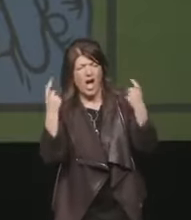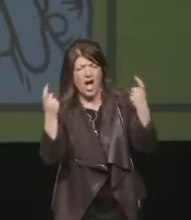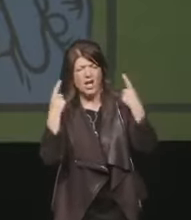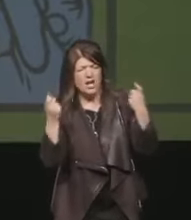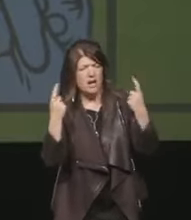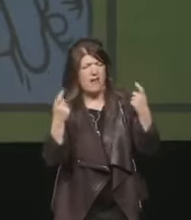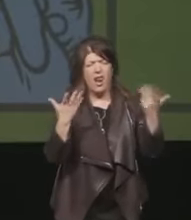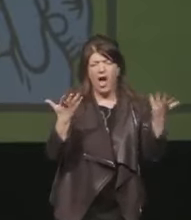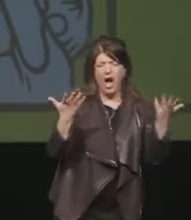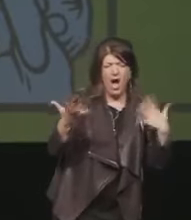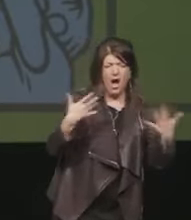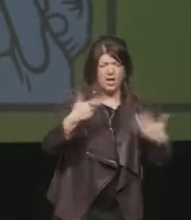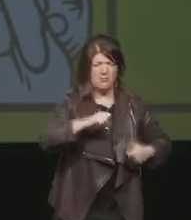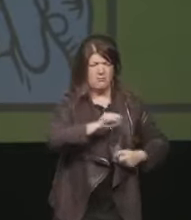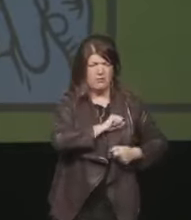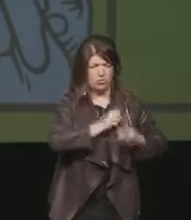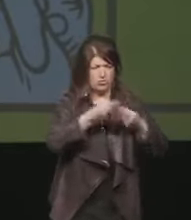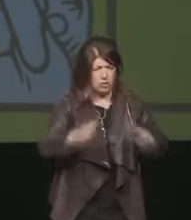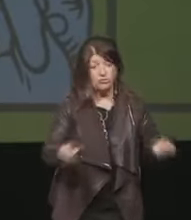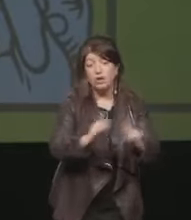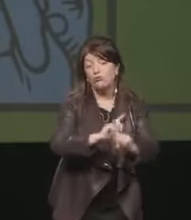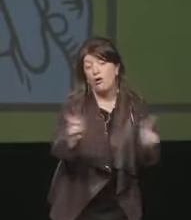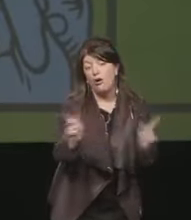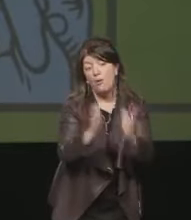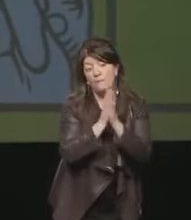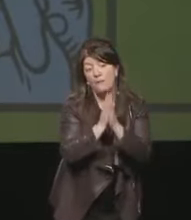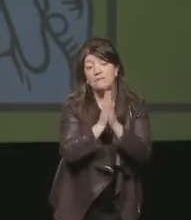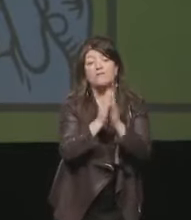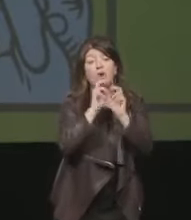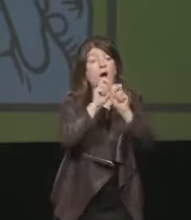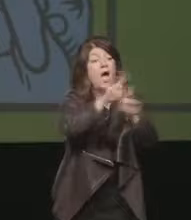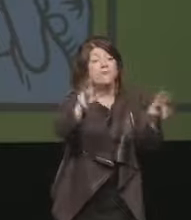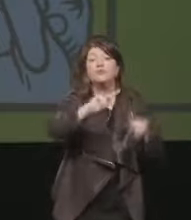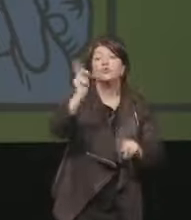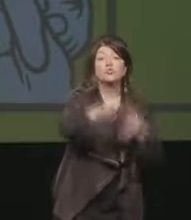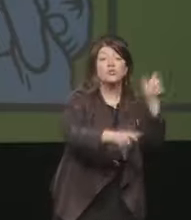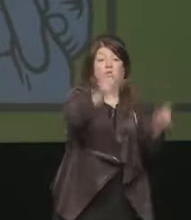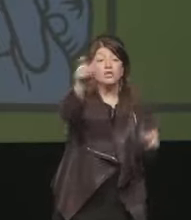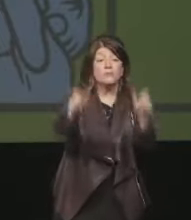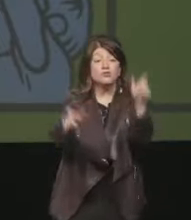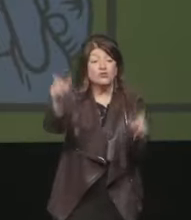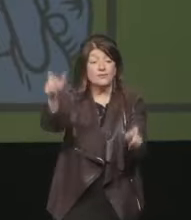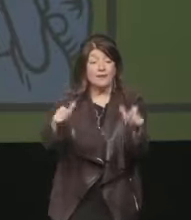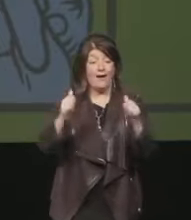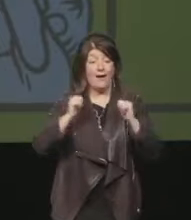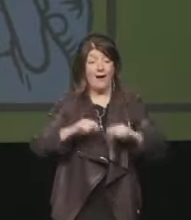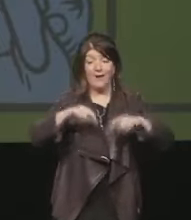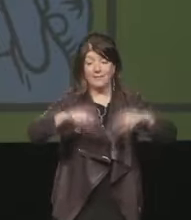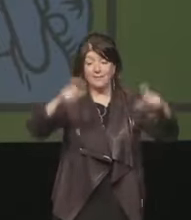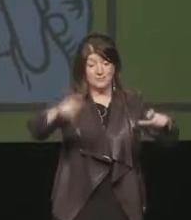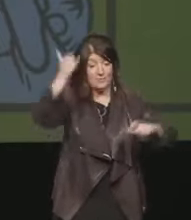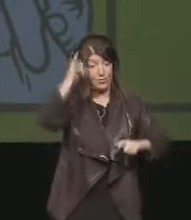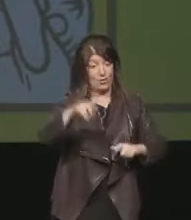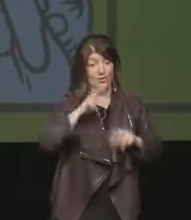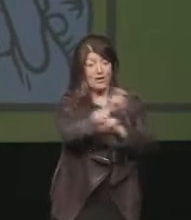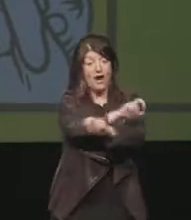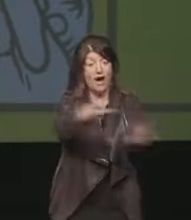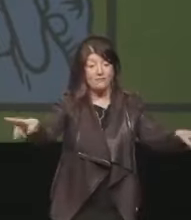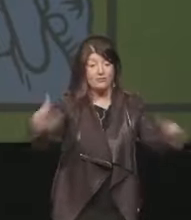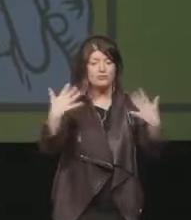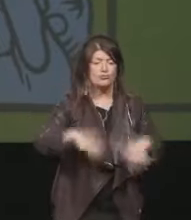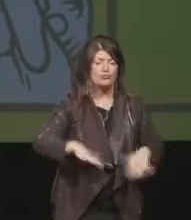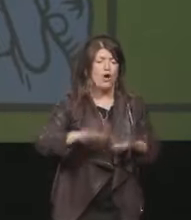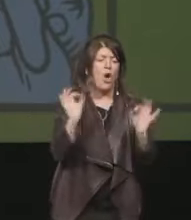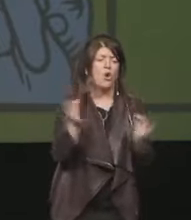E vorrei dire ai cittadini, ai torinesi, ma qui solo di sfondare una porta aperta, perché innumerevoli sono le circostanze in cui l'avete